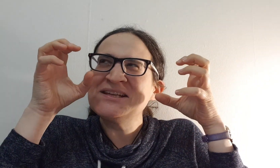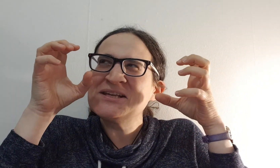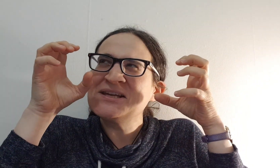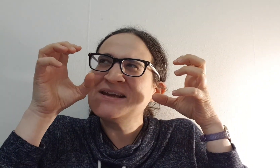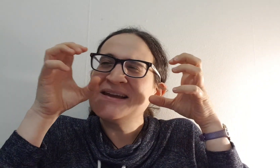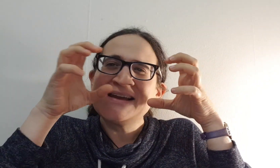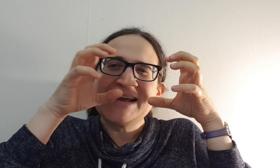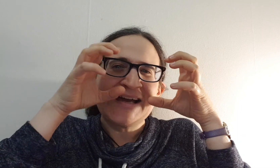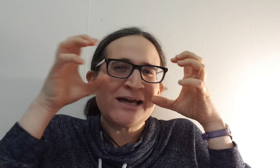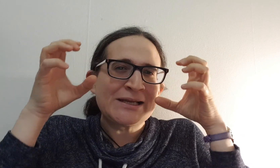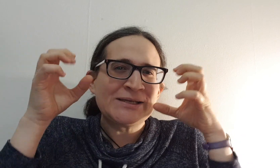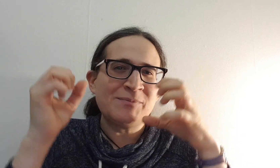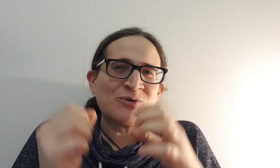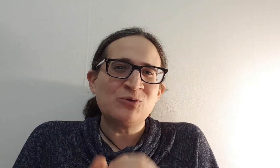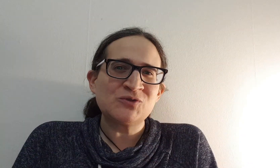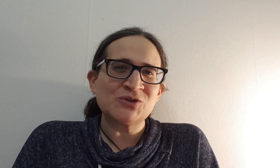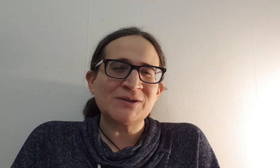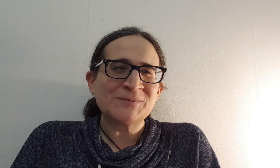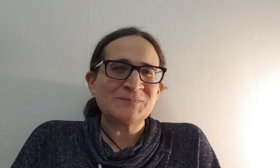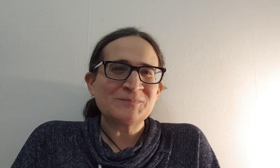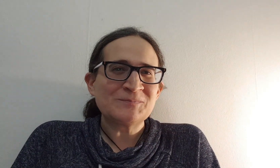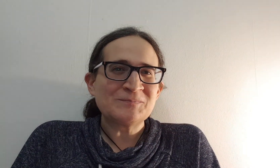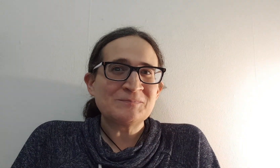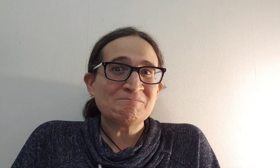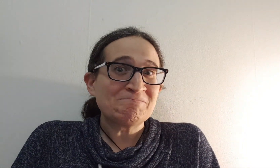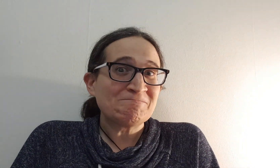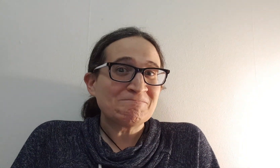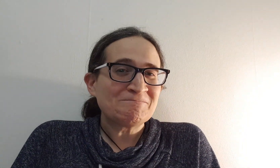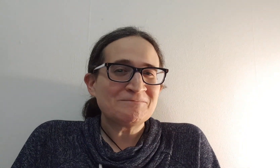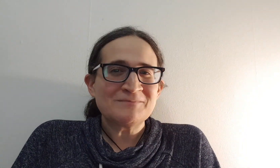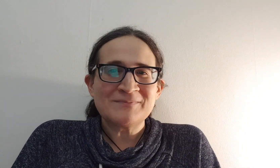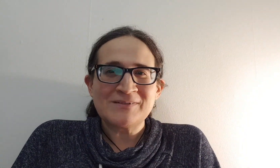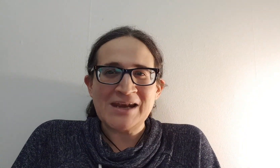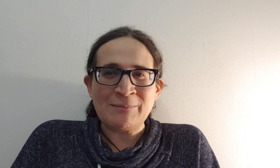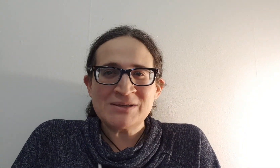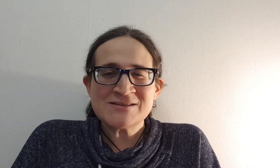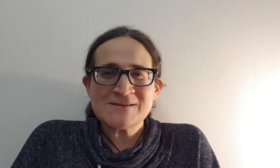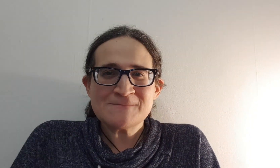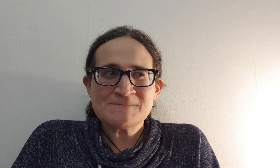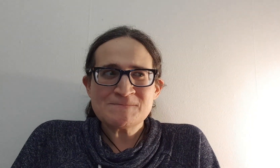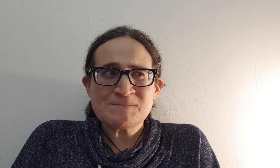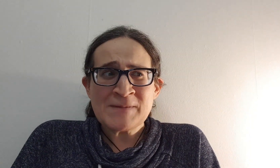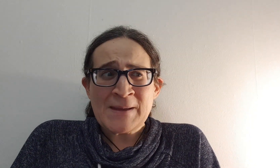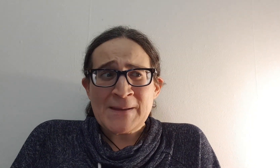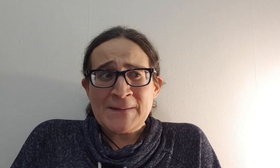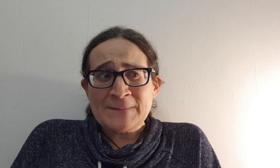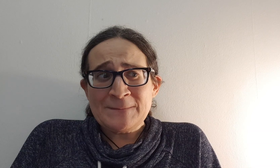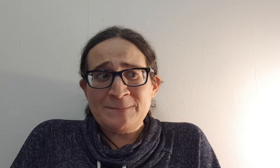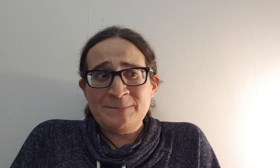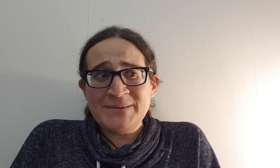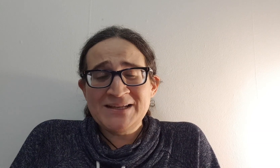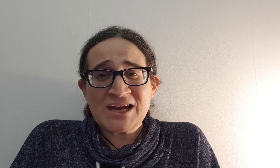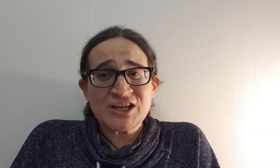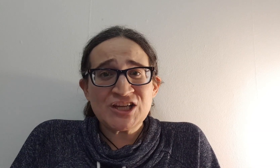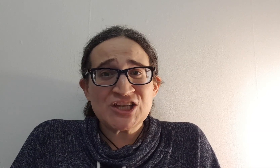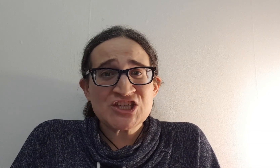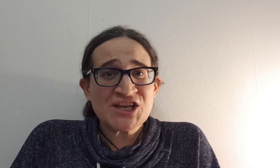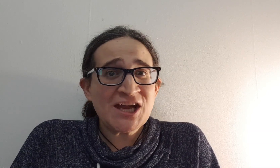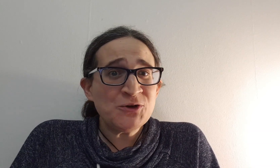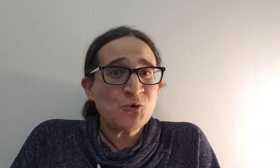חלקים בגוף שלי למה זה? בקלל כשאנחנו